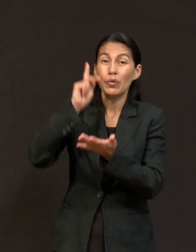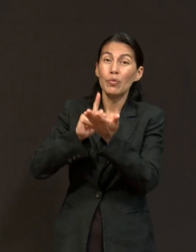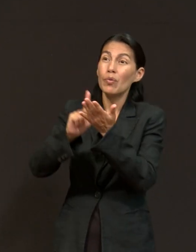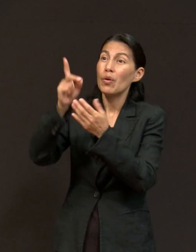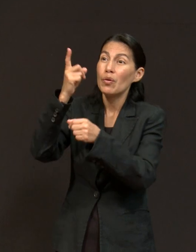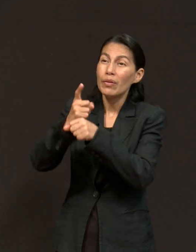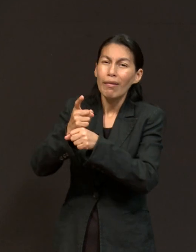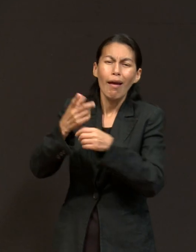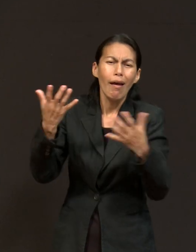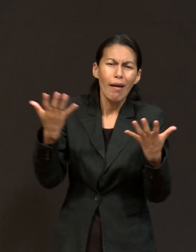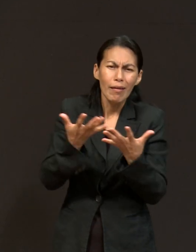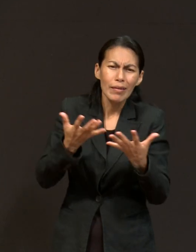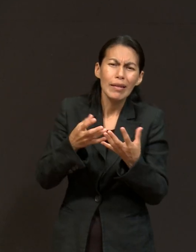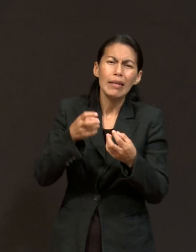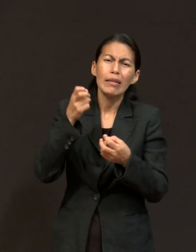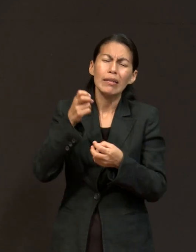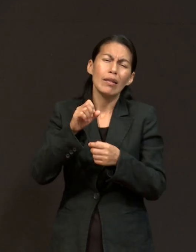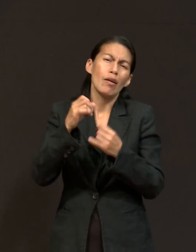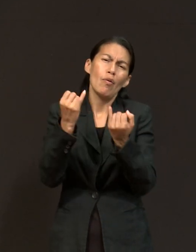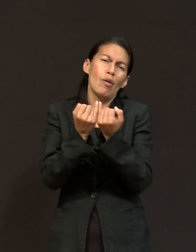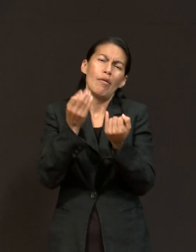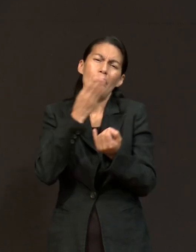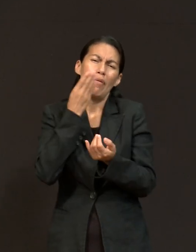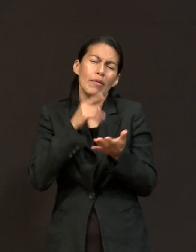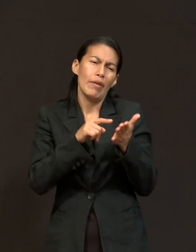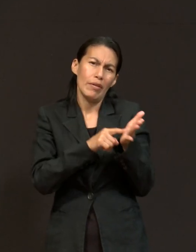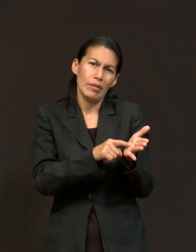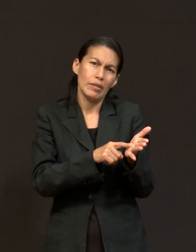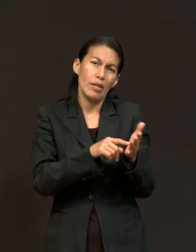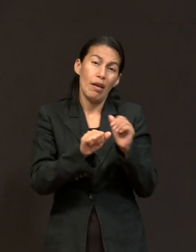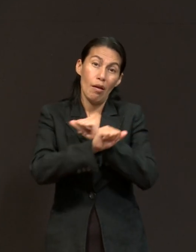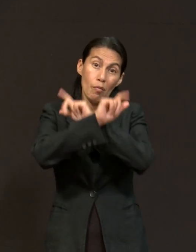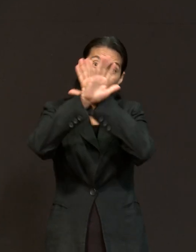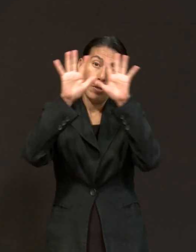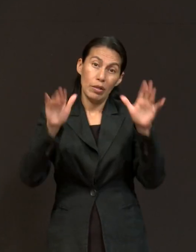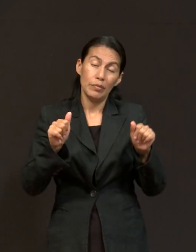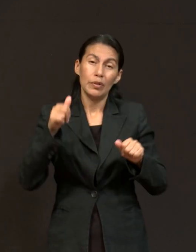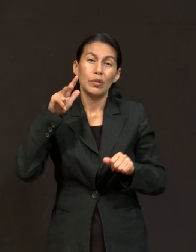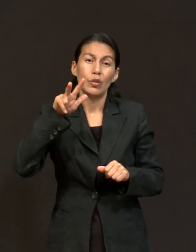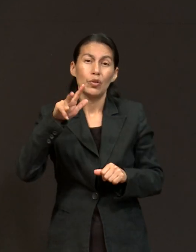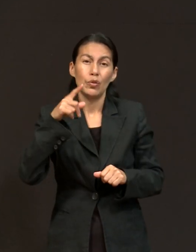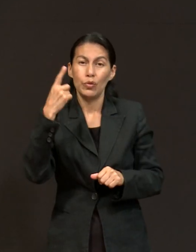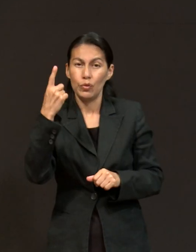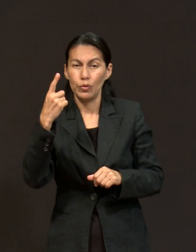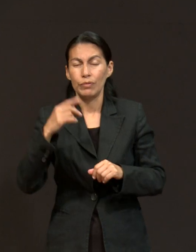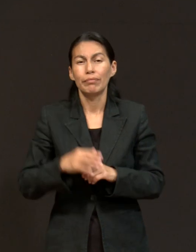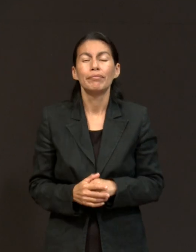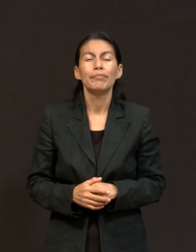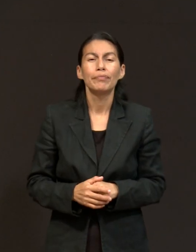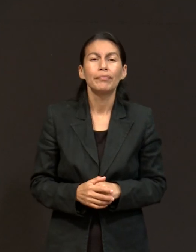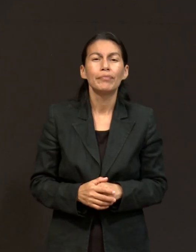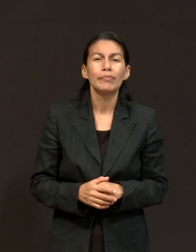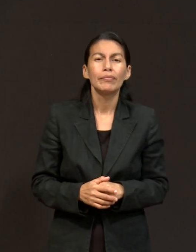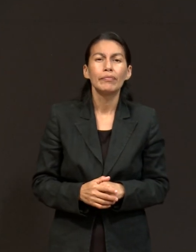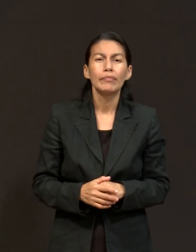iluminando al mundo, como dice Apocalipsis 18.1. También tenemos el